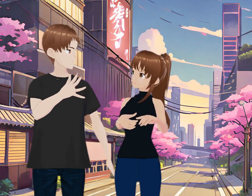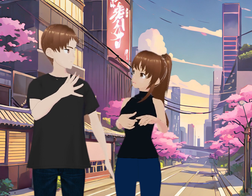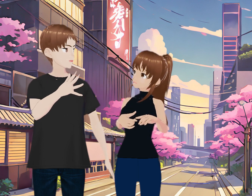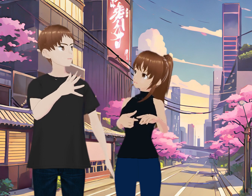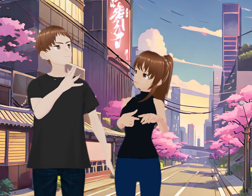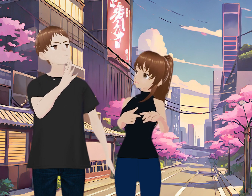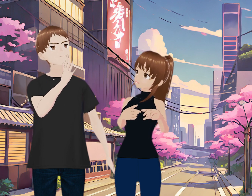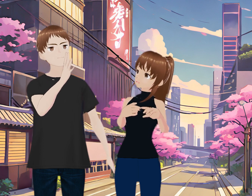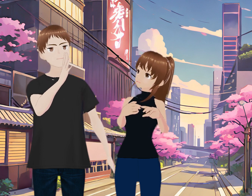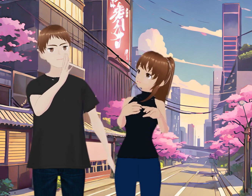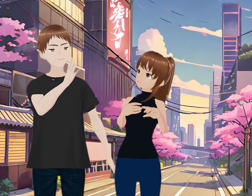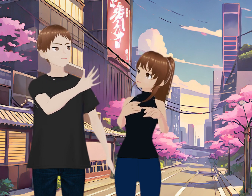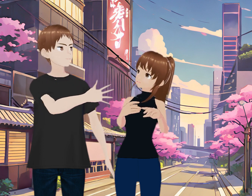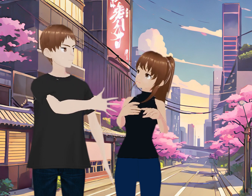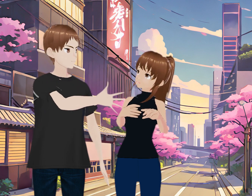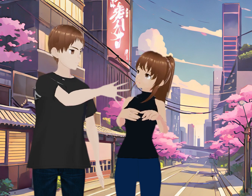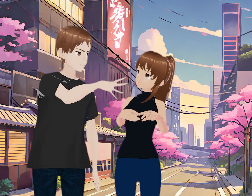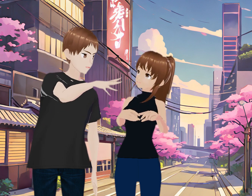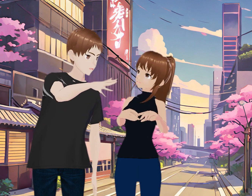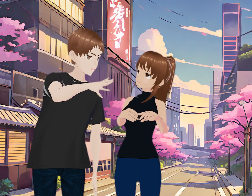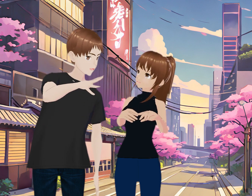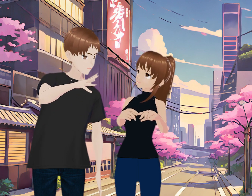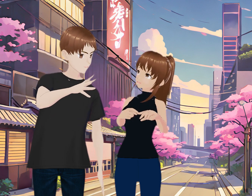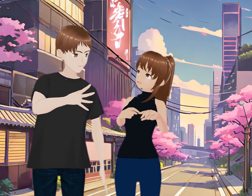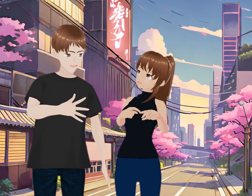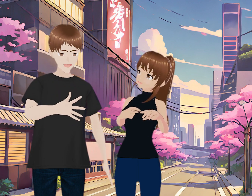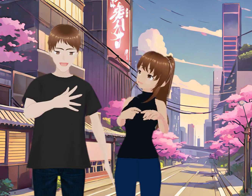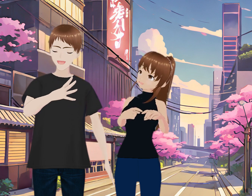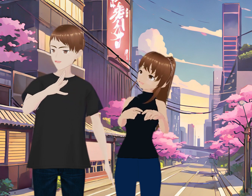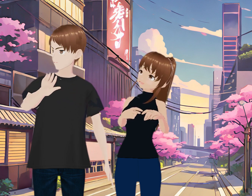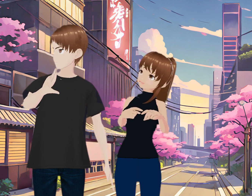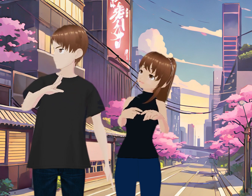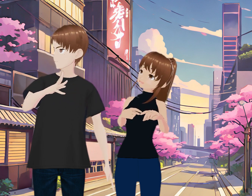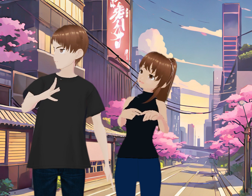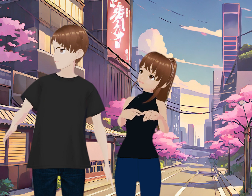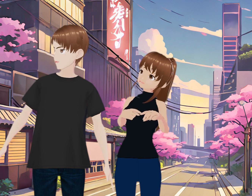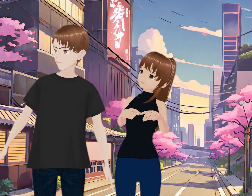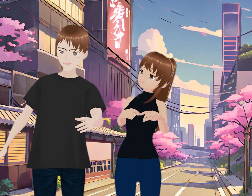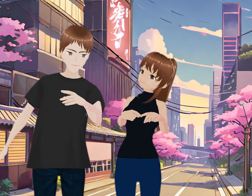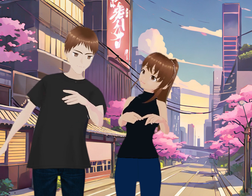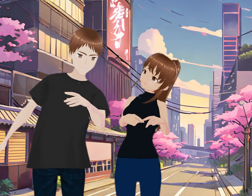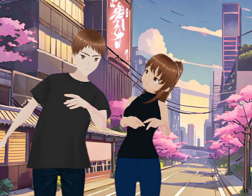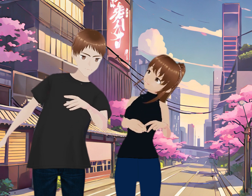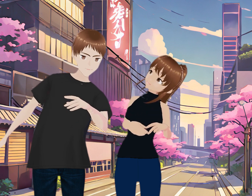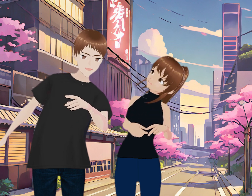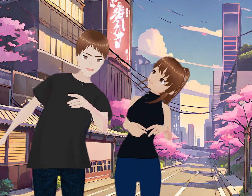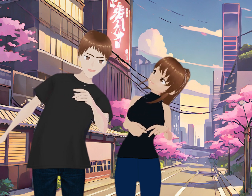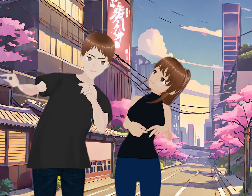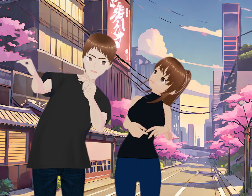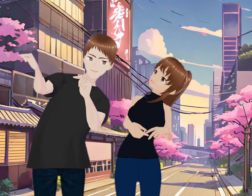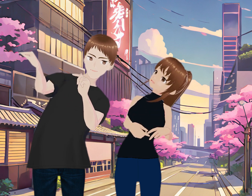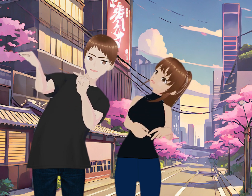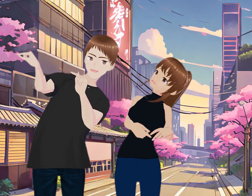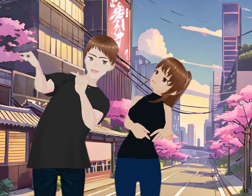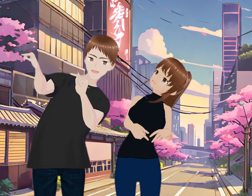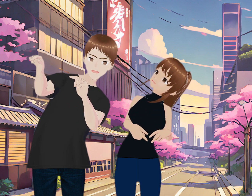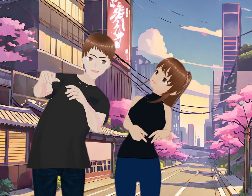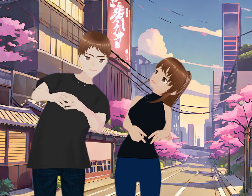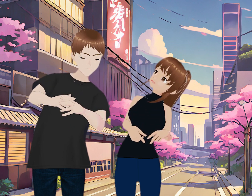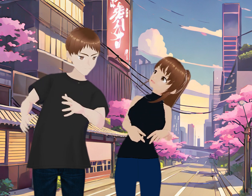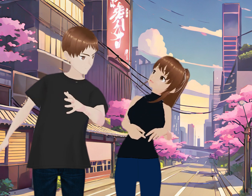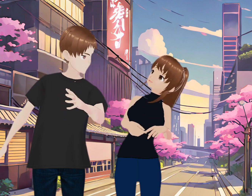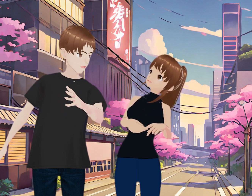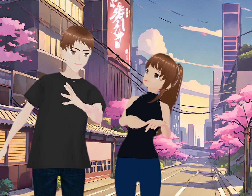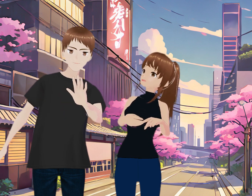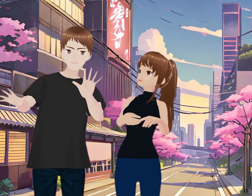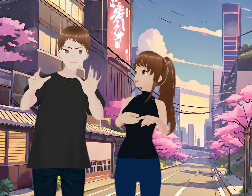a hablar Concretamente De Una cinta animada Que no es tan buena Que de hecho Curiosamente La tengo en Blu-ray Y debe de estar Por allá En